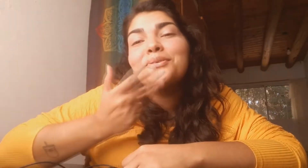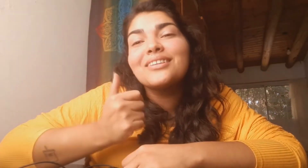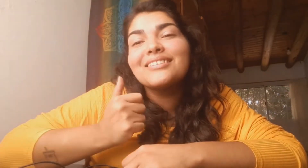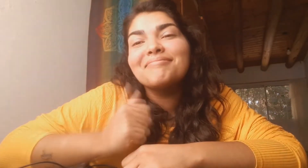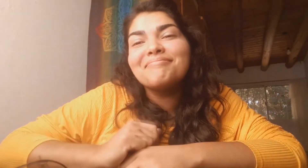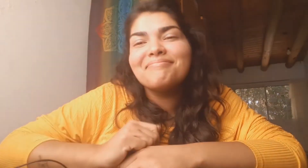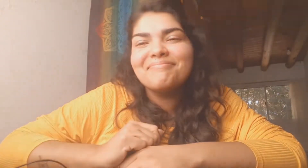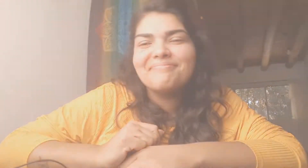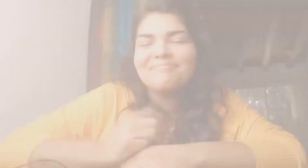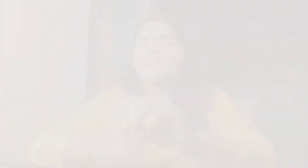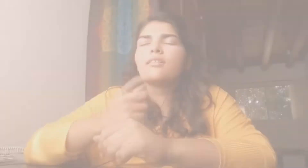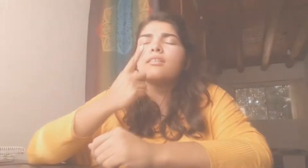guste.